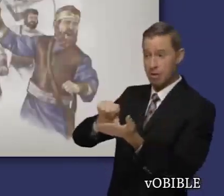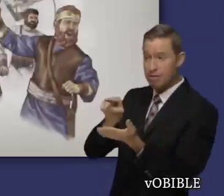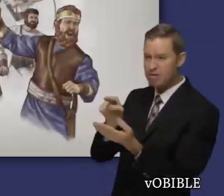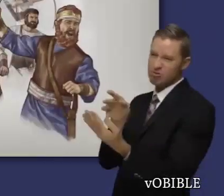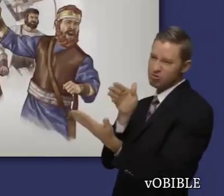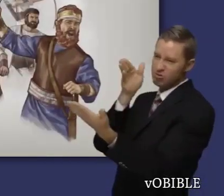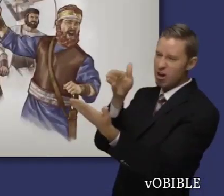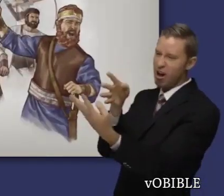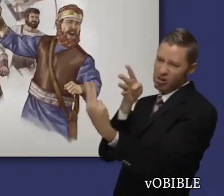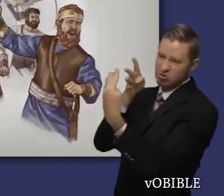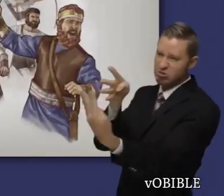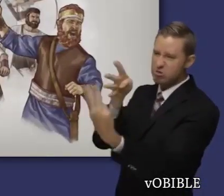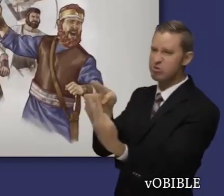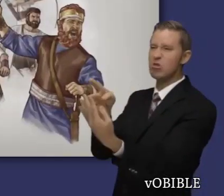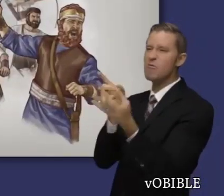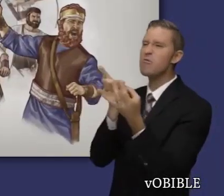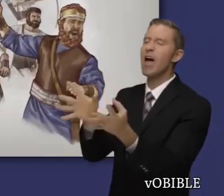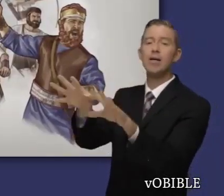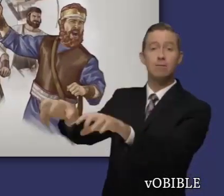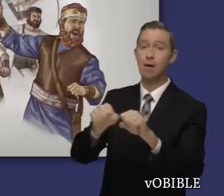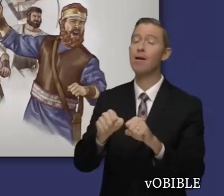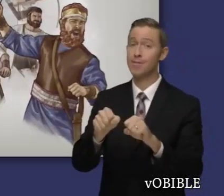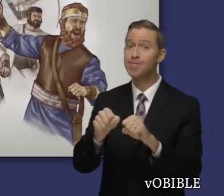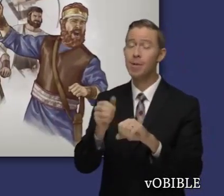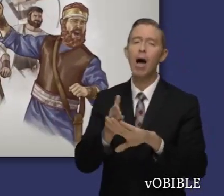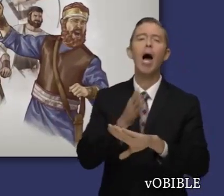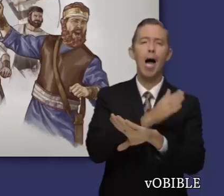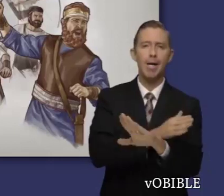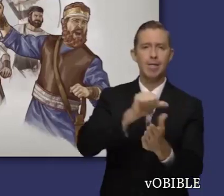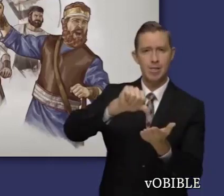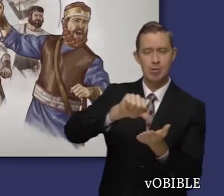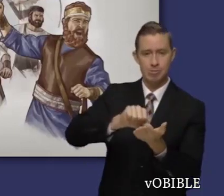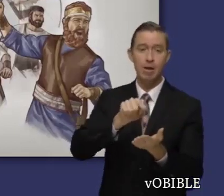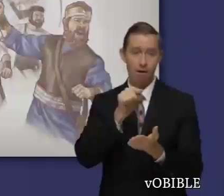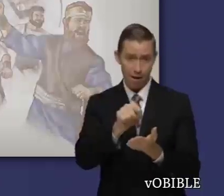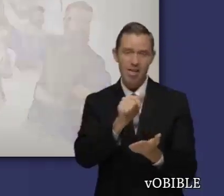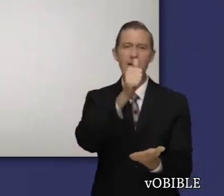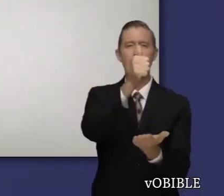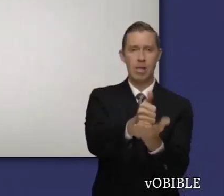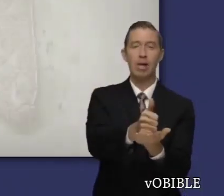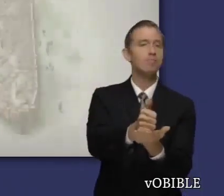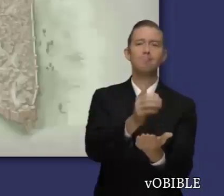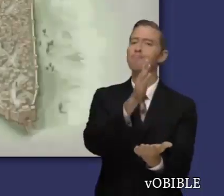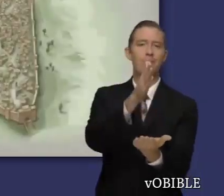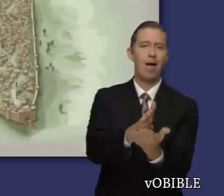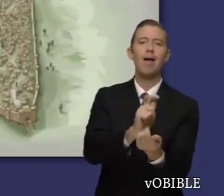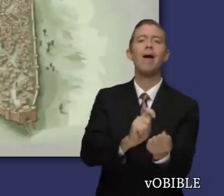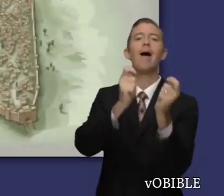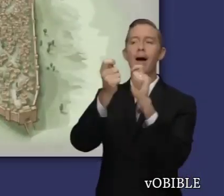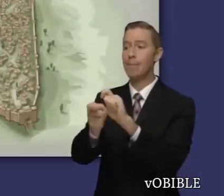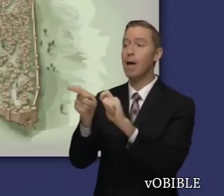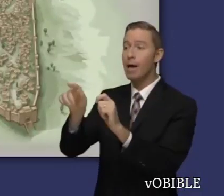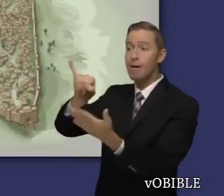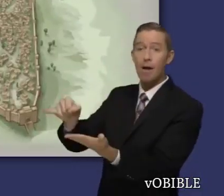Entonces, David conquista la fortaleza Jebusea de Sion, y traslada allí la capital, que antes estaba en Hebrón. A Sion se la empieza